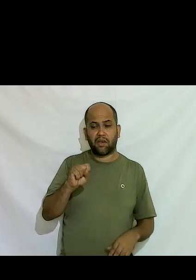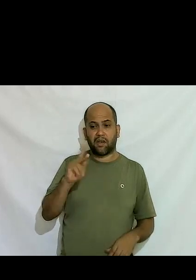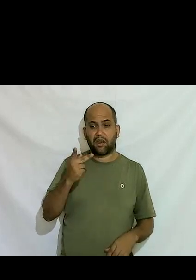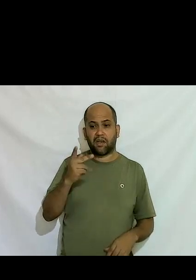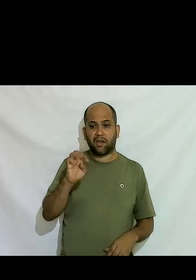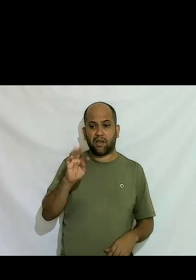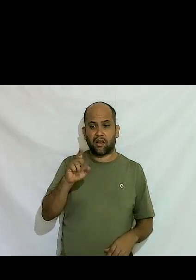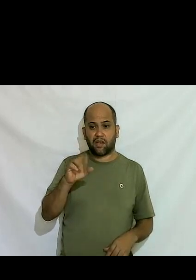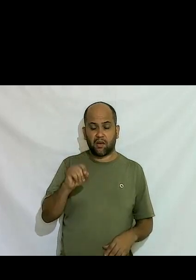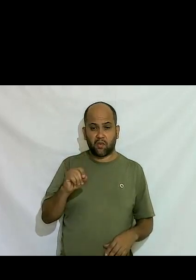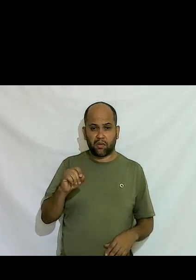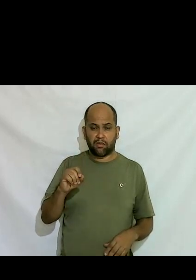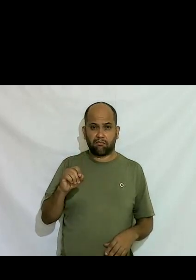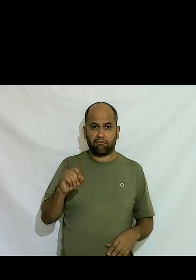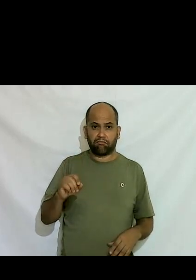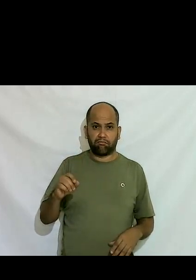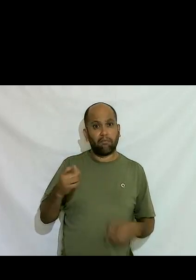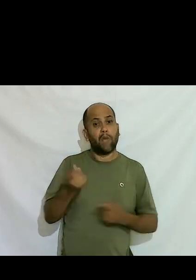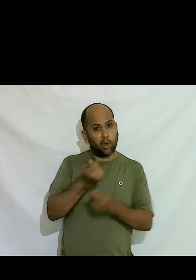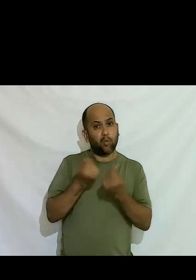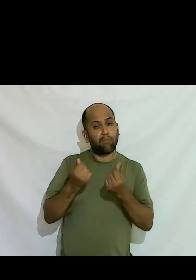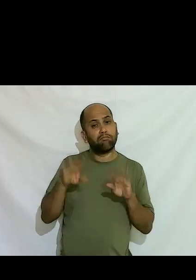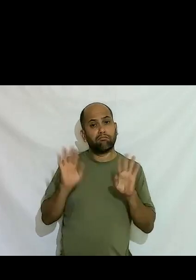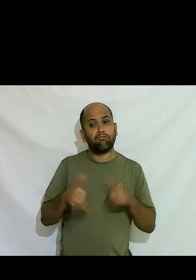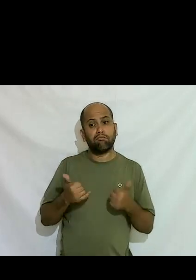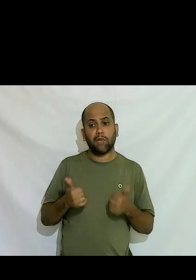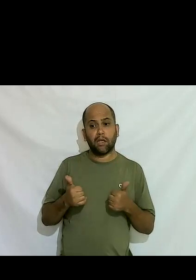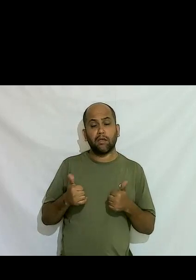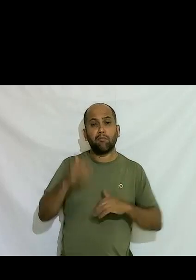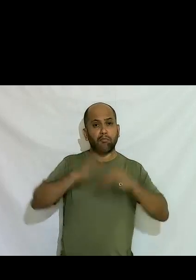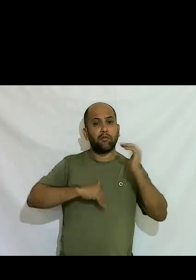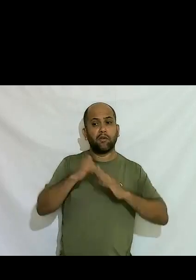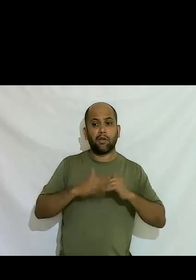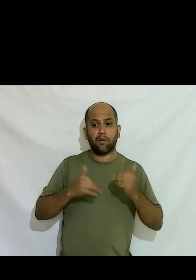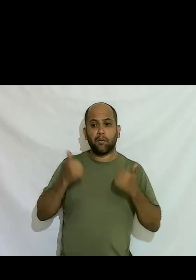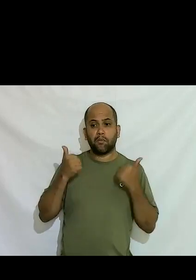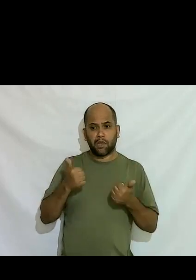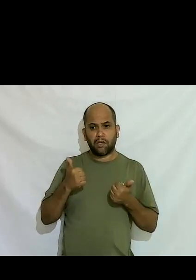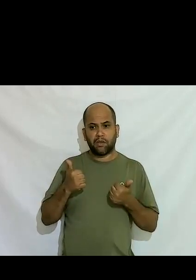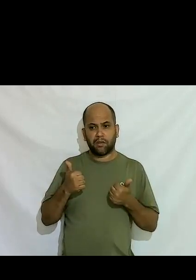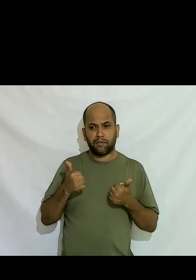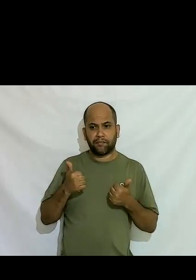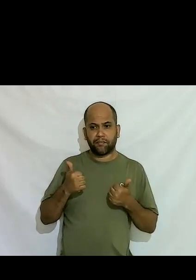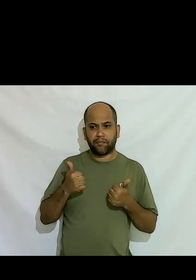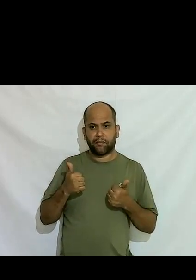sucedido porque pobre é minoria né